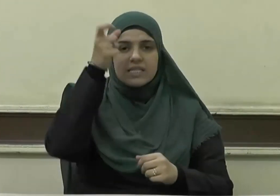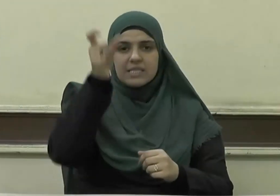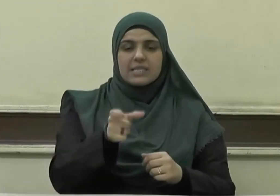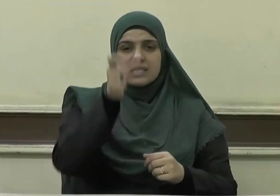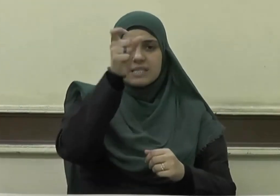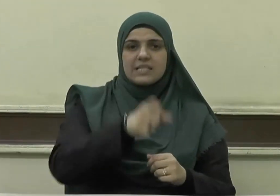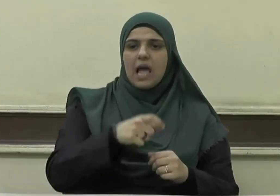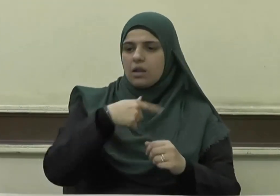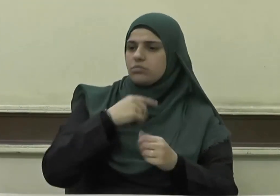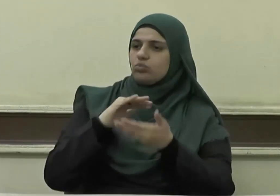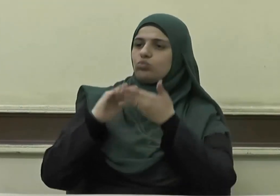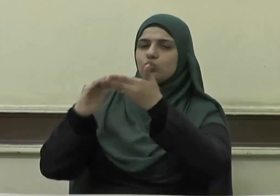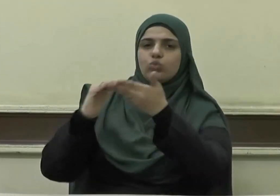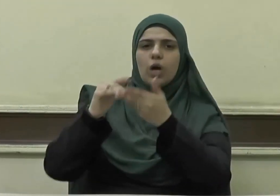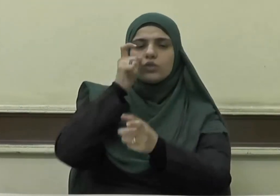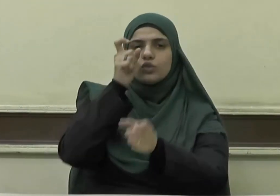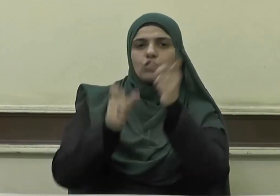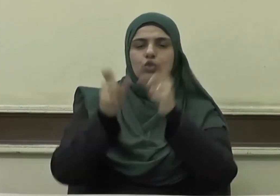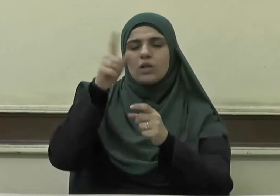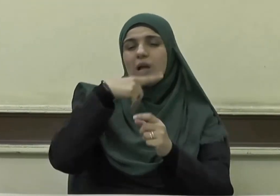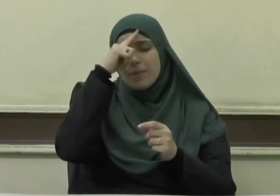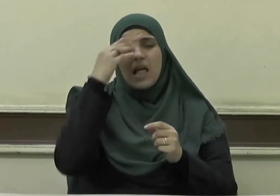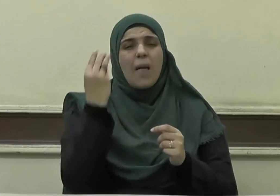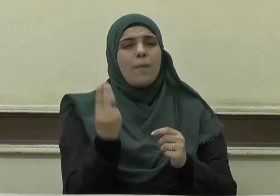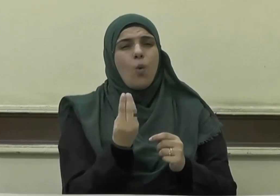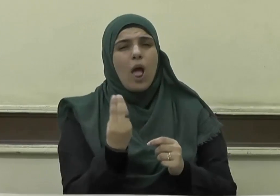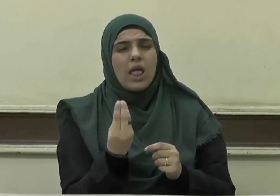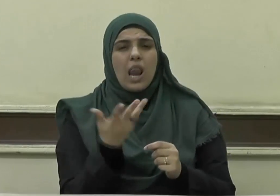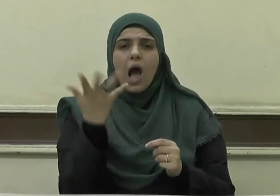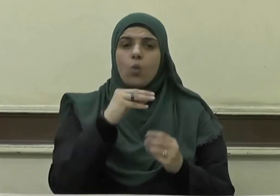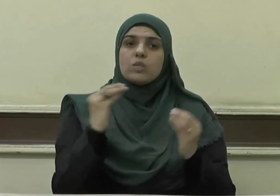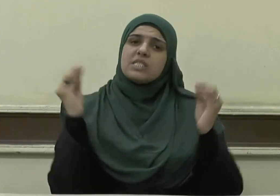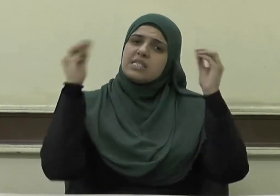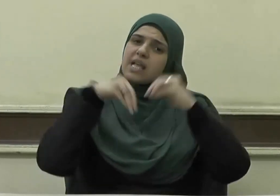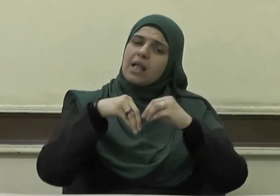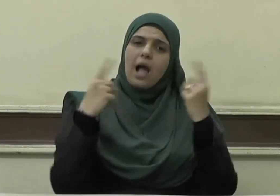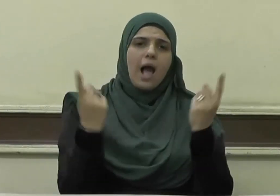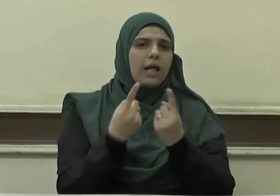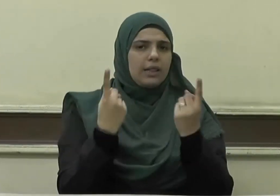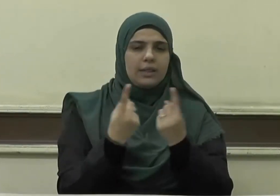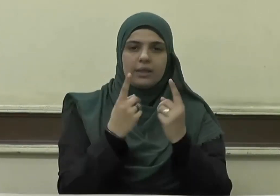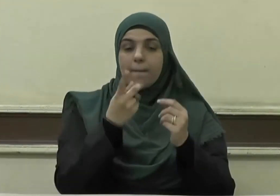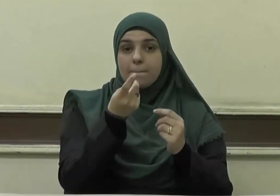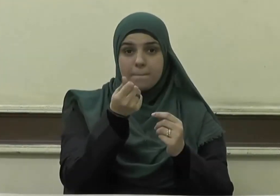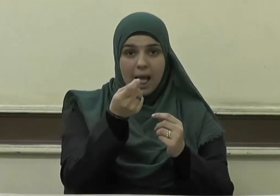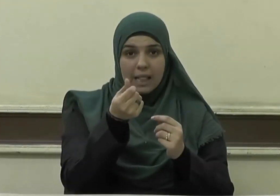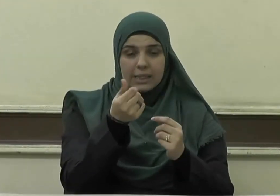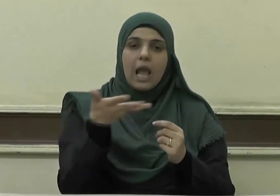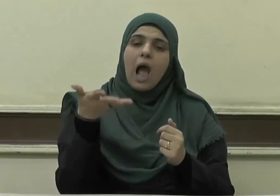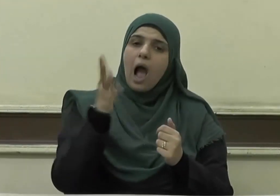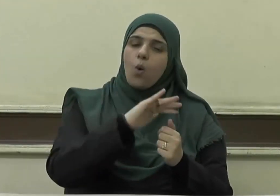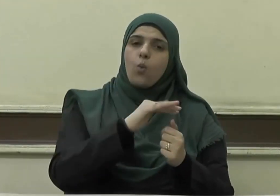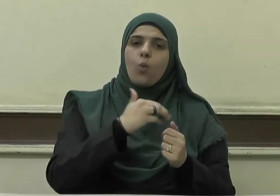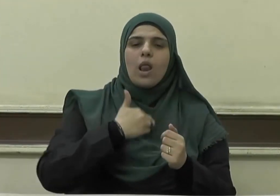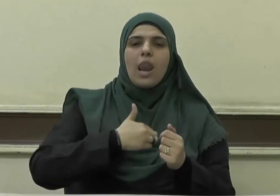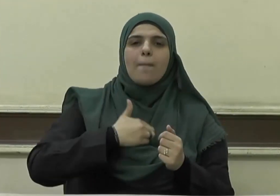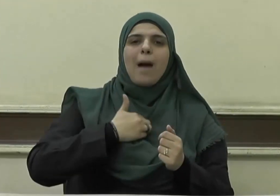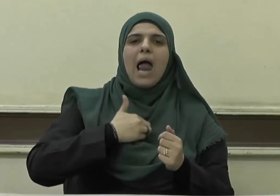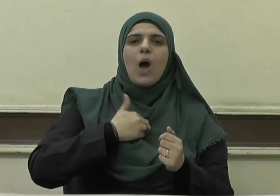غيره قلى أو كثر ماديا كانا أو معنويا